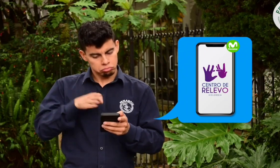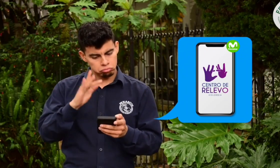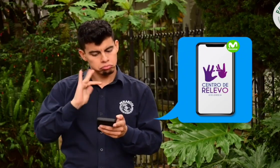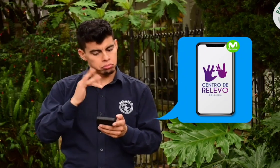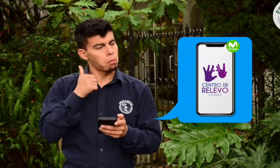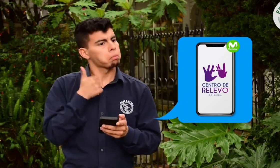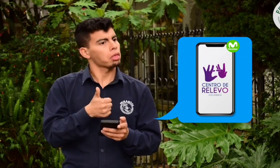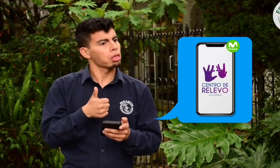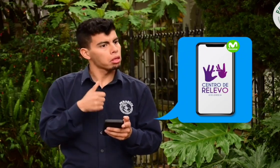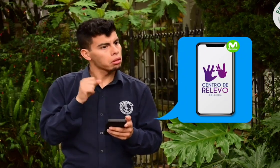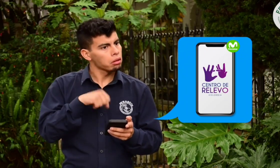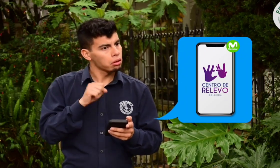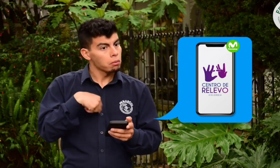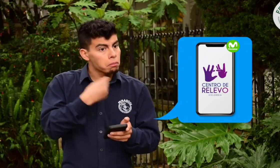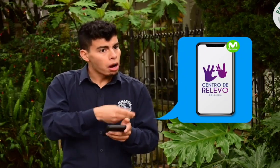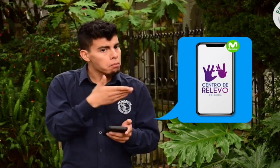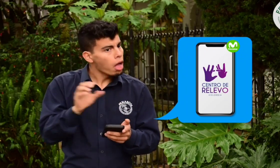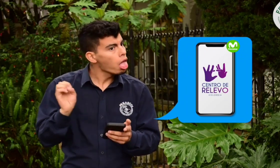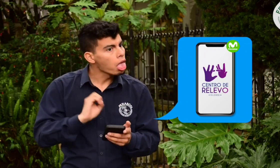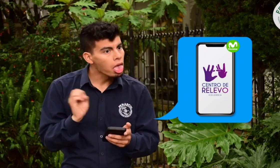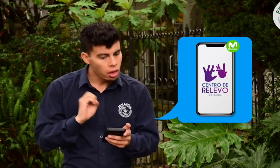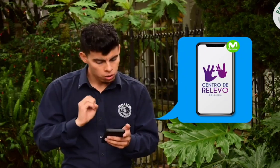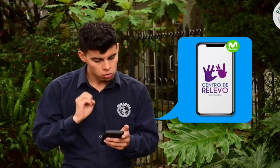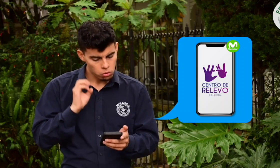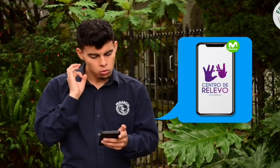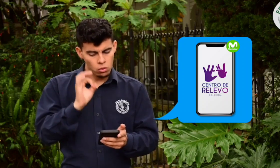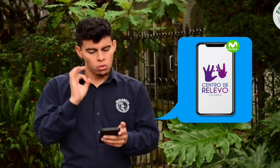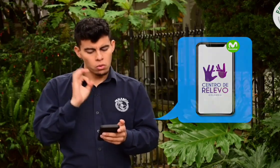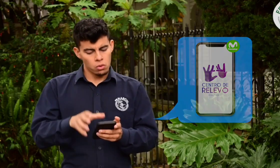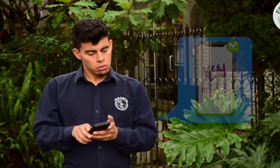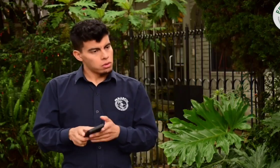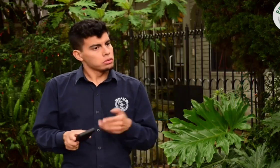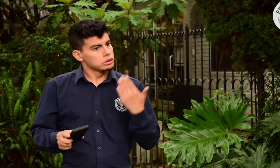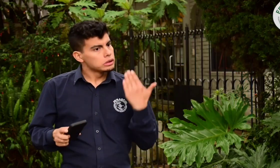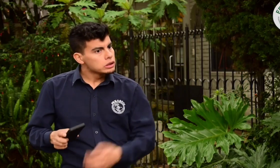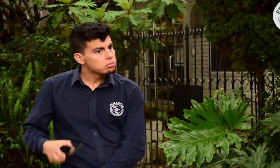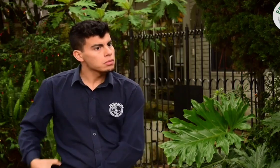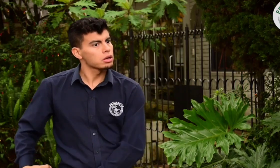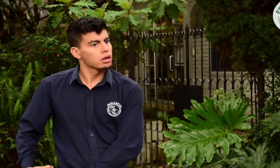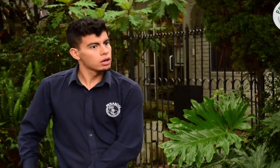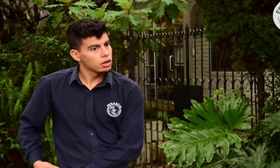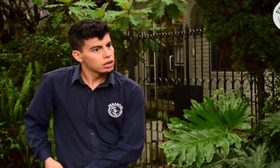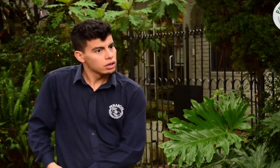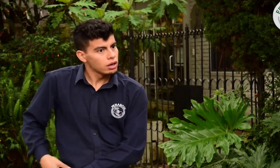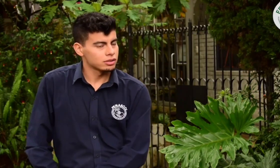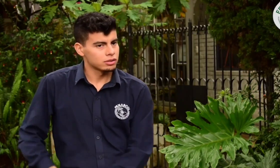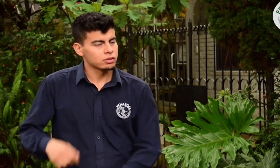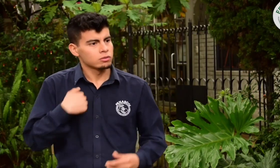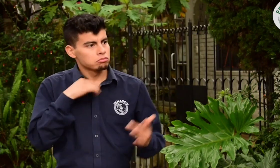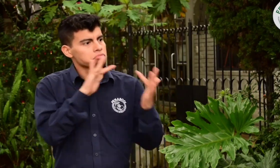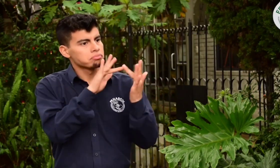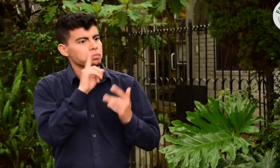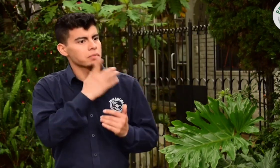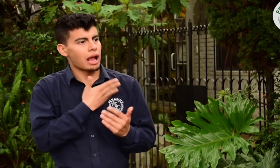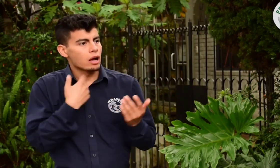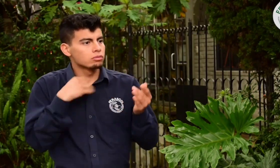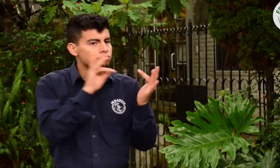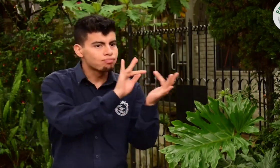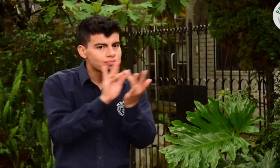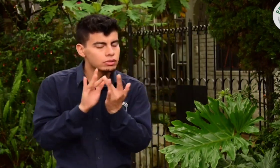pero sí puedo ingresar al centro de relevo. Y eso que no he pagado el plan. Uy, sí funciona. Me puede servir para contactarme